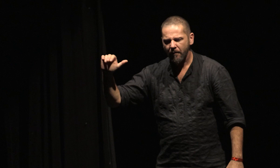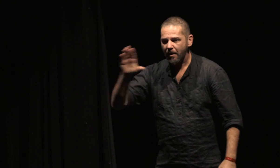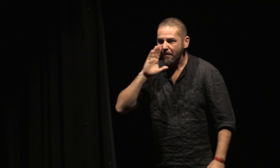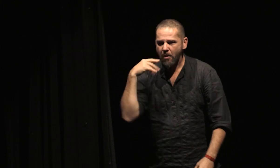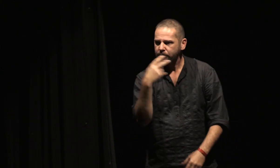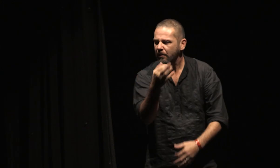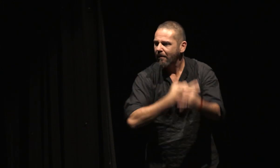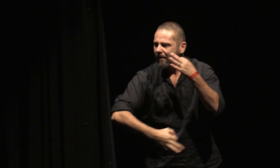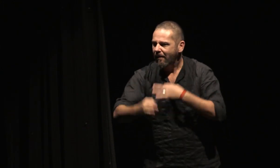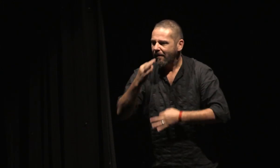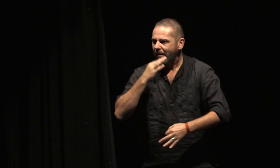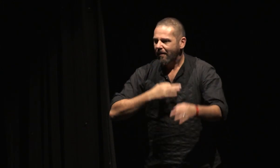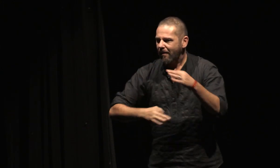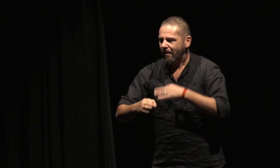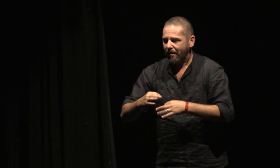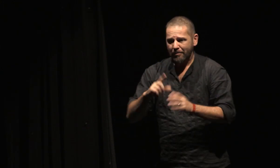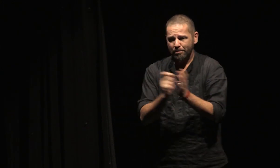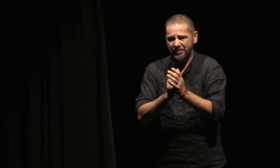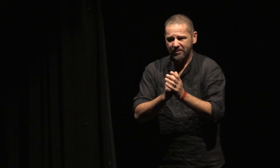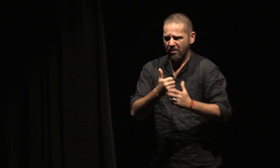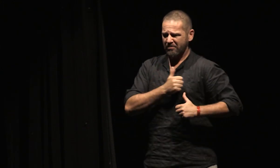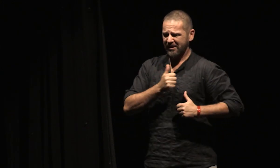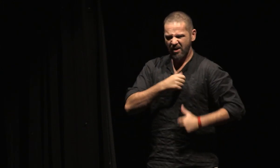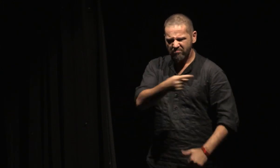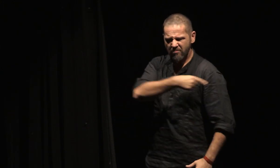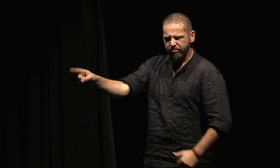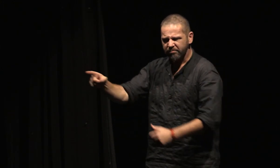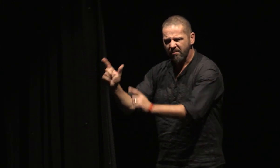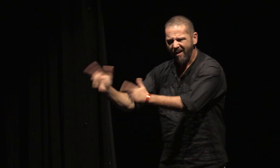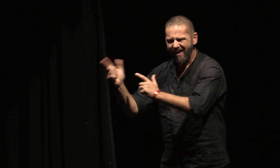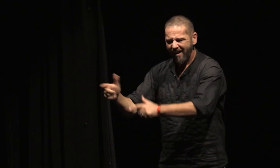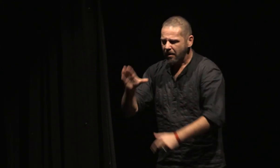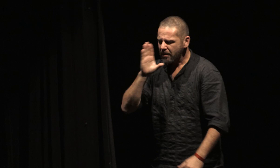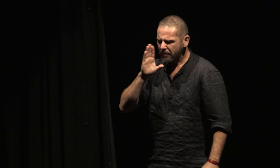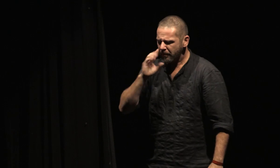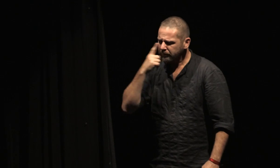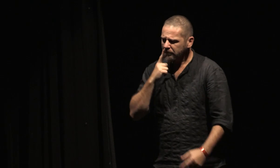quelque part, sur le fond. De sa voix éplorée, gravant sous sa peau un souhait nouveau.